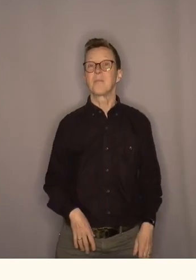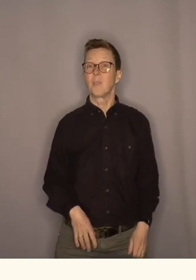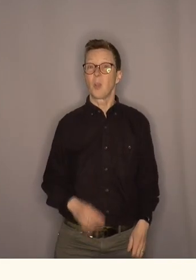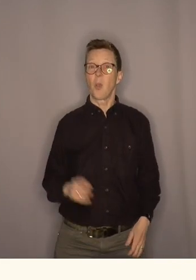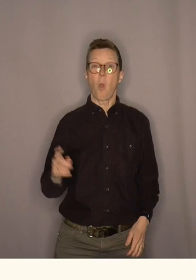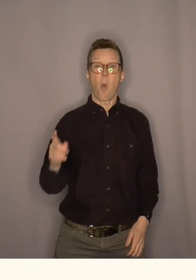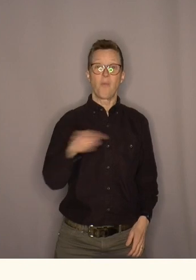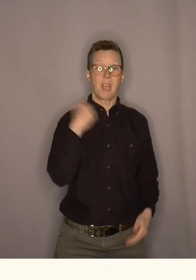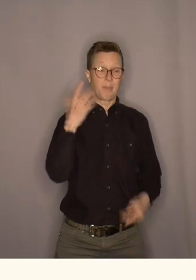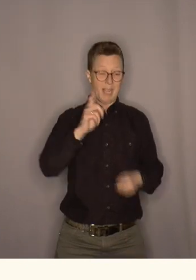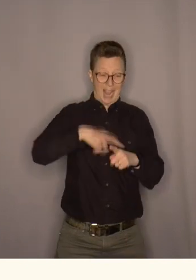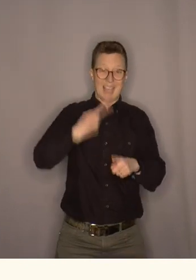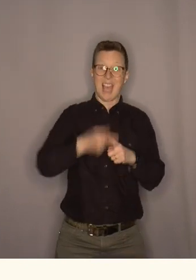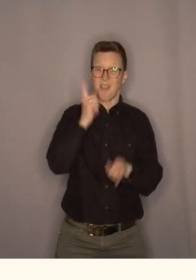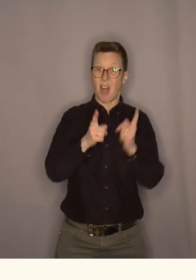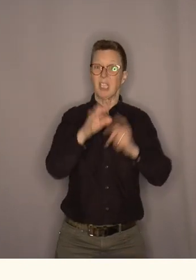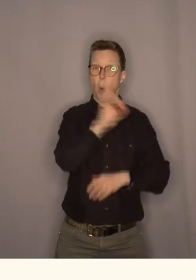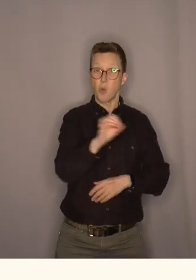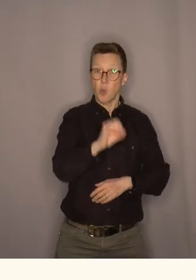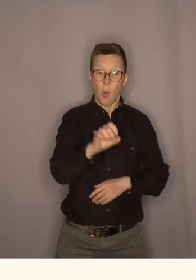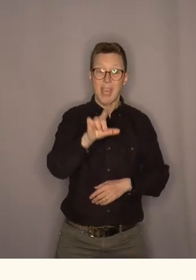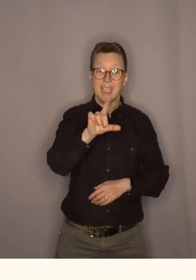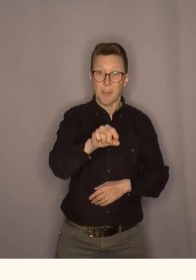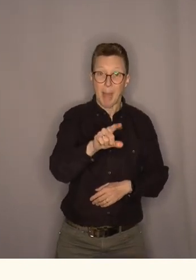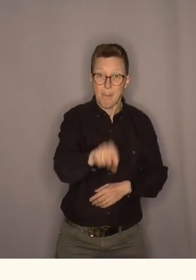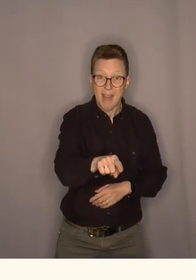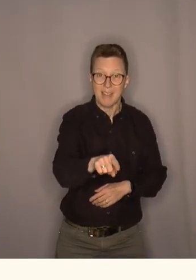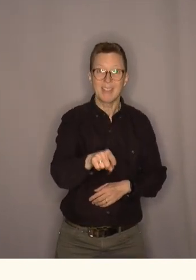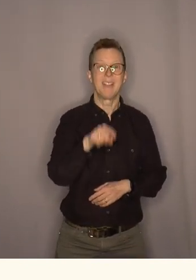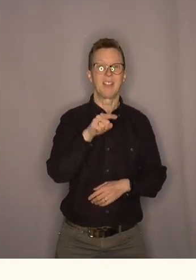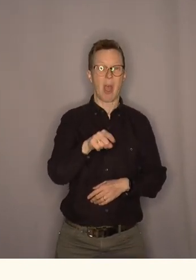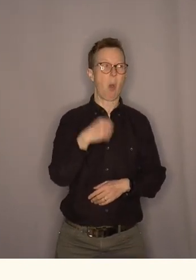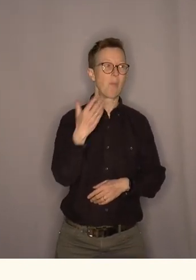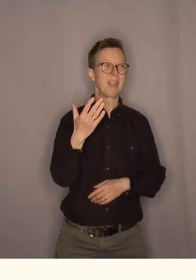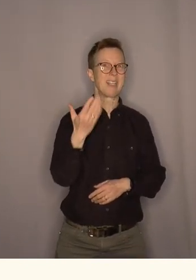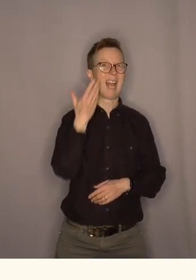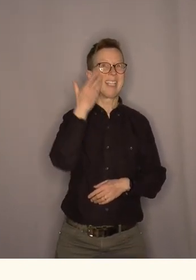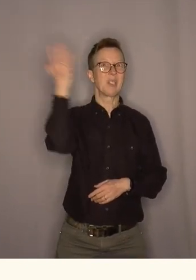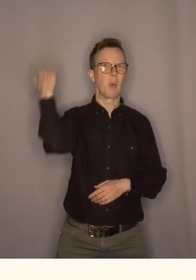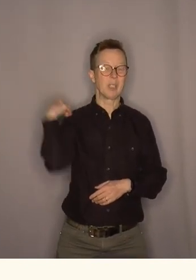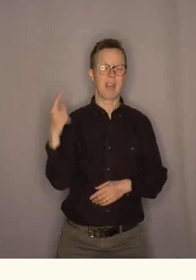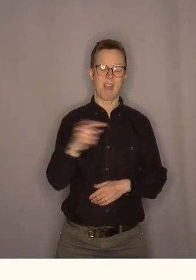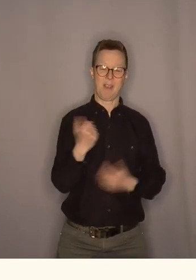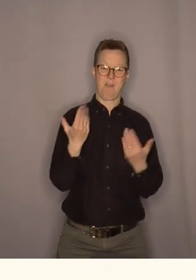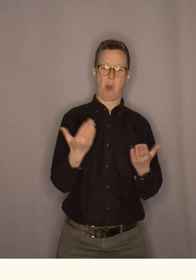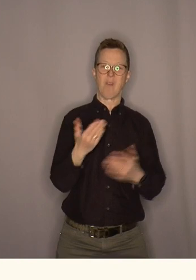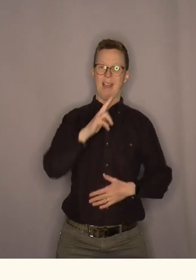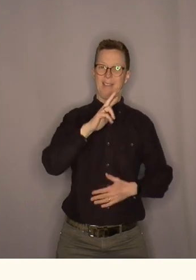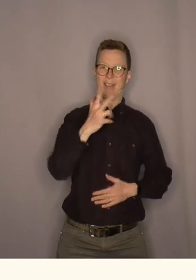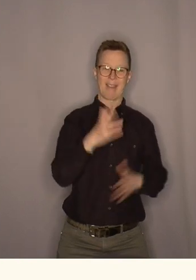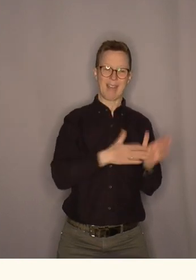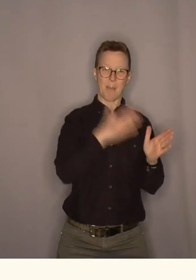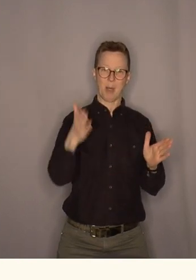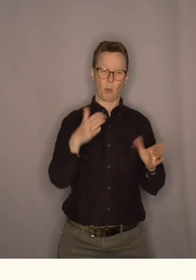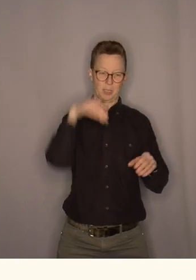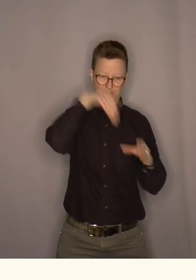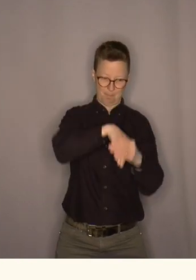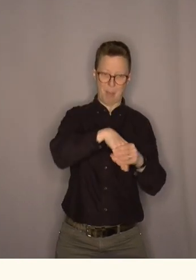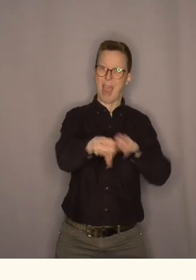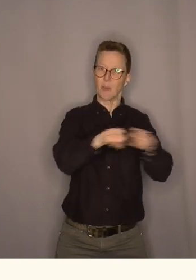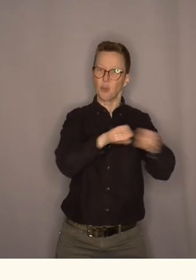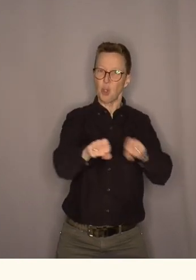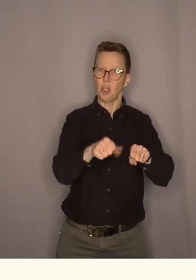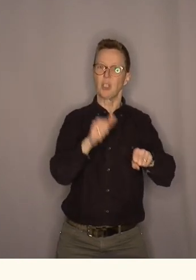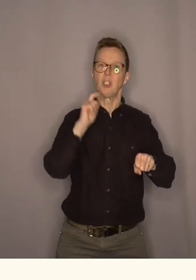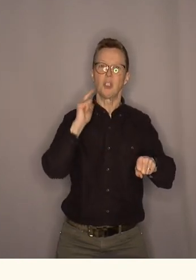og når vi blir gjenvalgt i Oslo i september blir det historiske og får styre på treieperiode på rad ja så